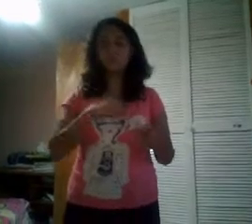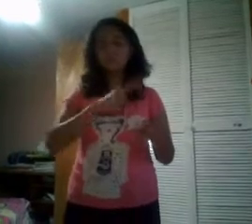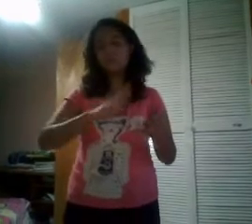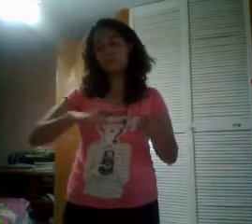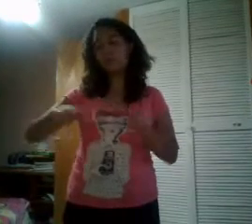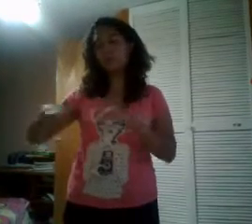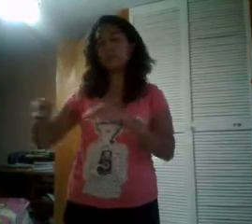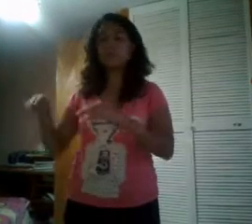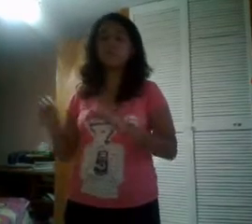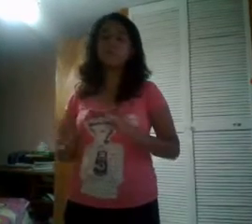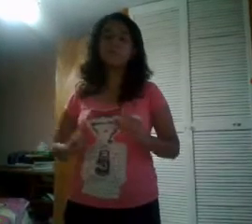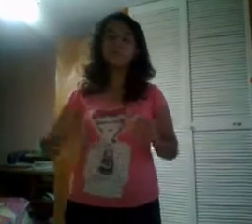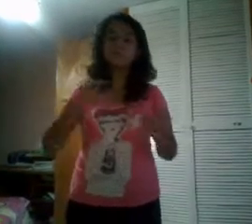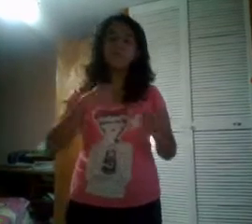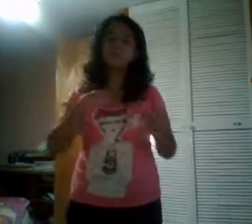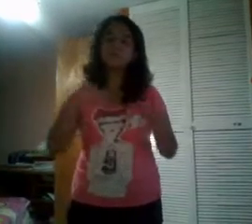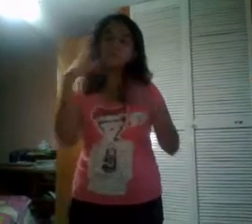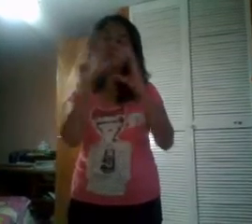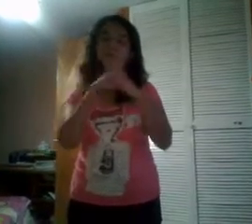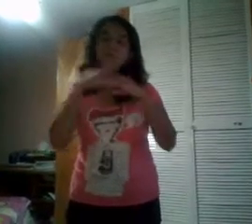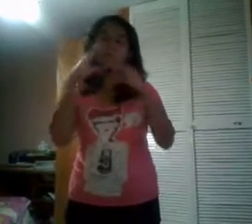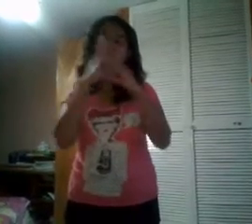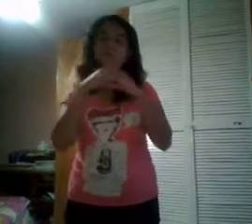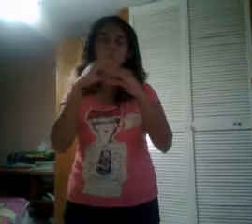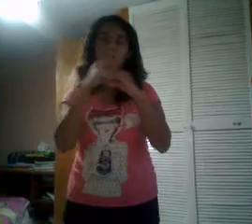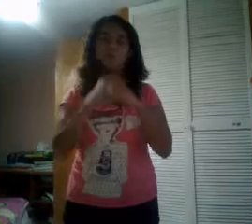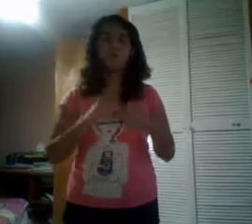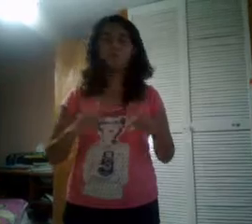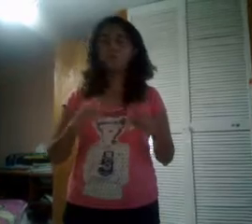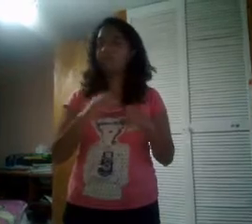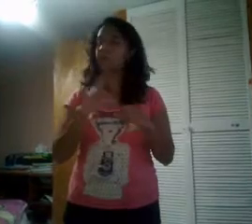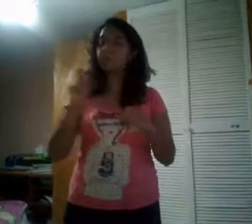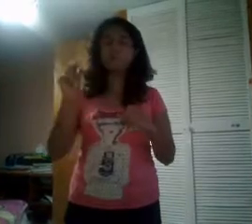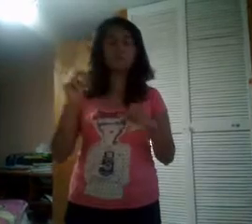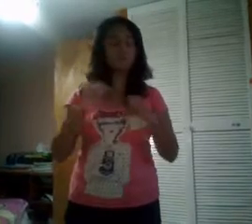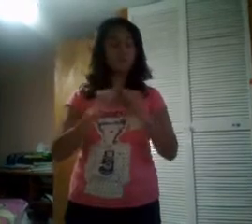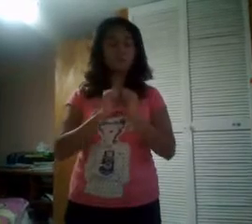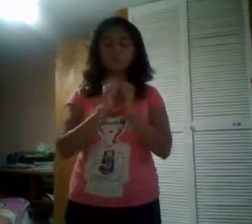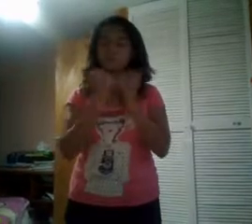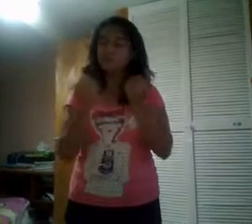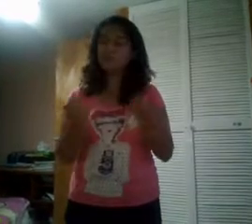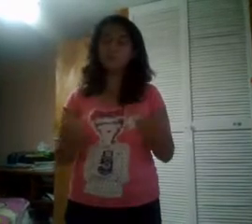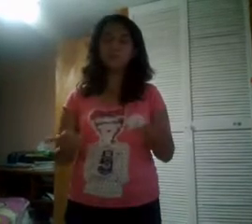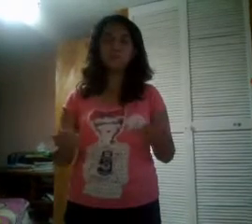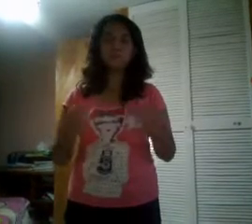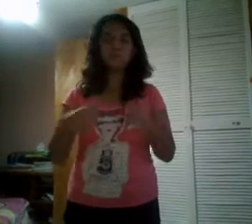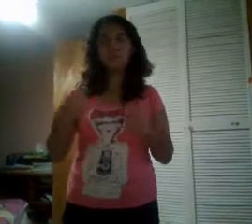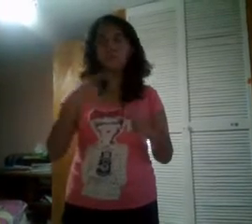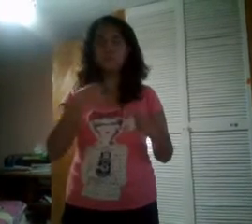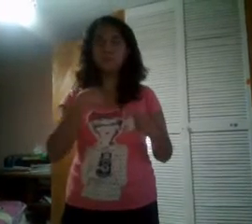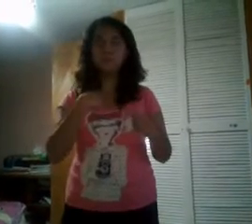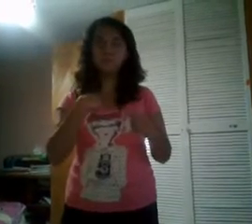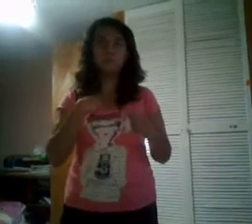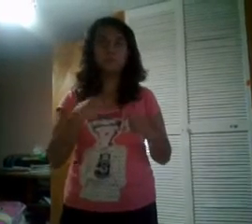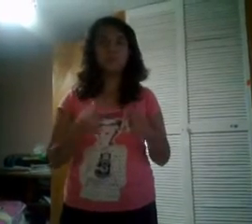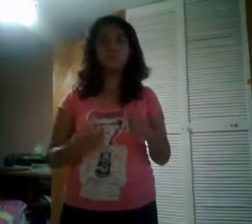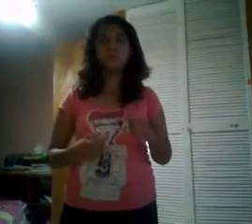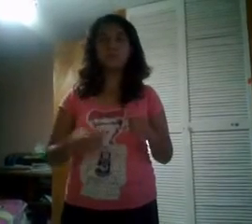Yo canto para que usted no tiene daño, yo canto para que despegue